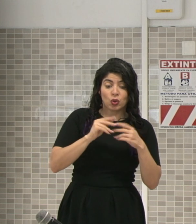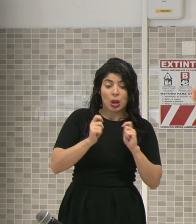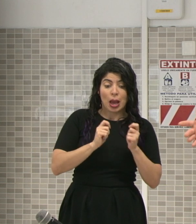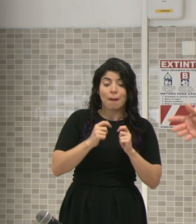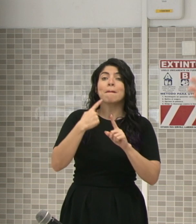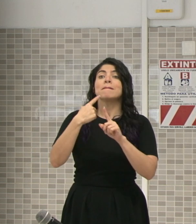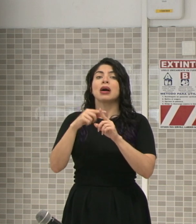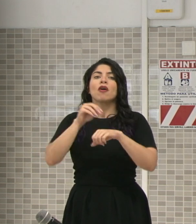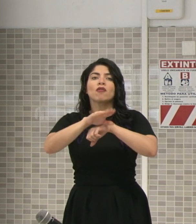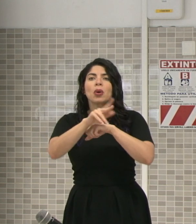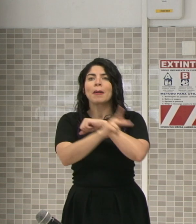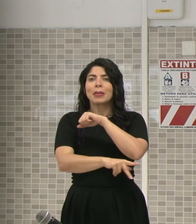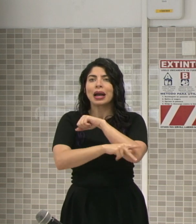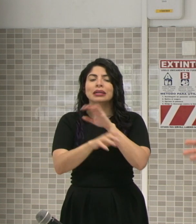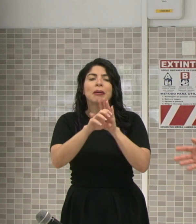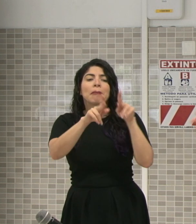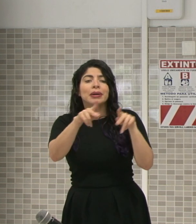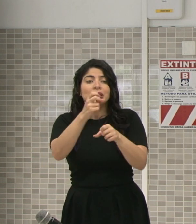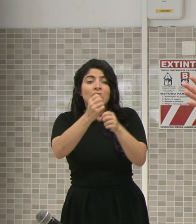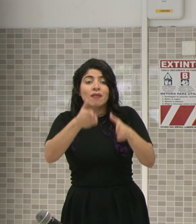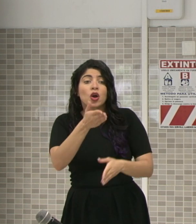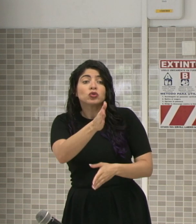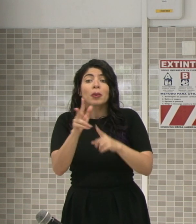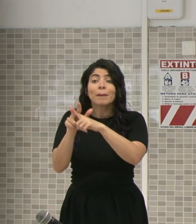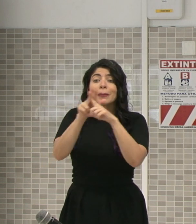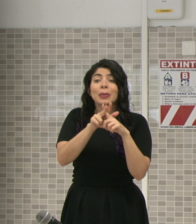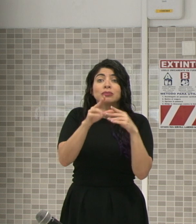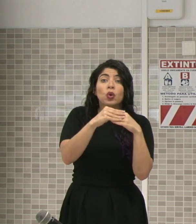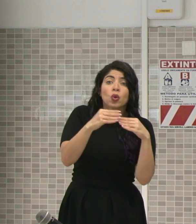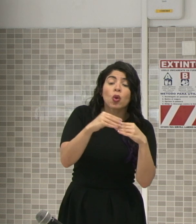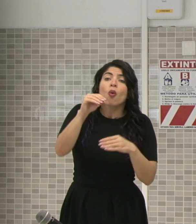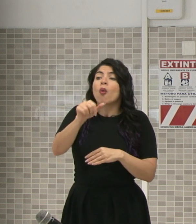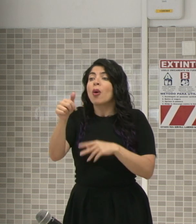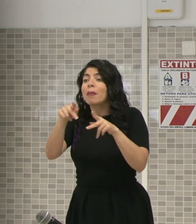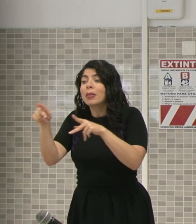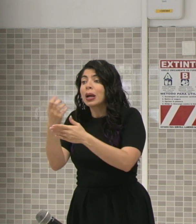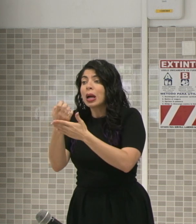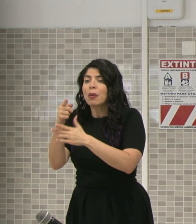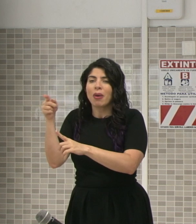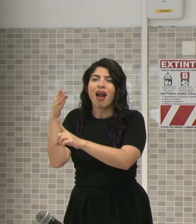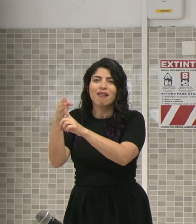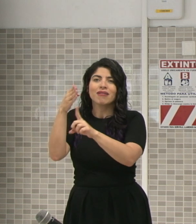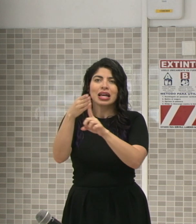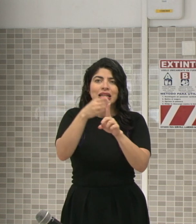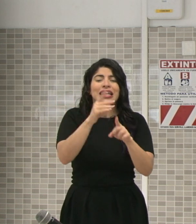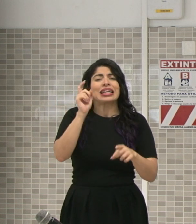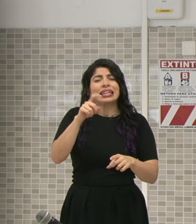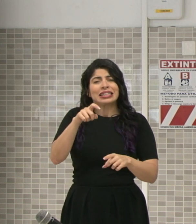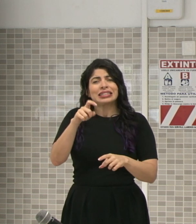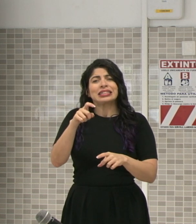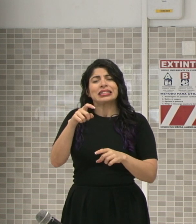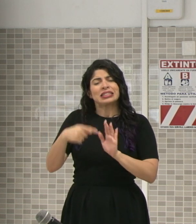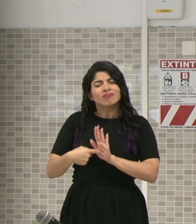personas trabajadoras que tengan créditos en dólares, hasta muchas otras dimensiones de nuestra economía. Necesitamos dar señalas